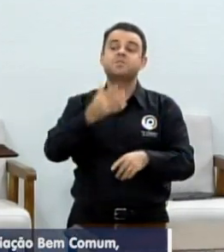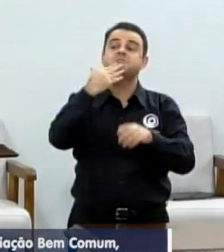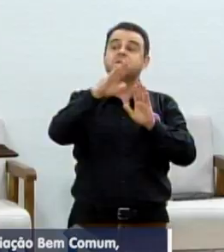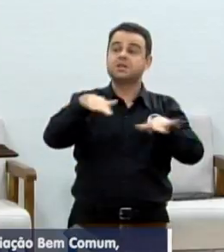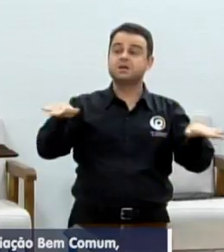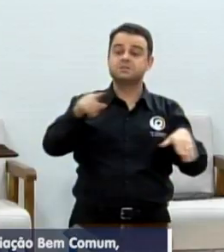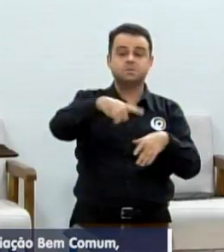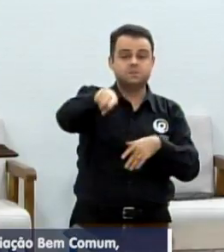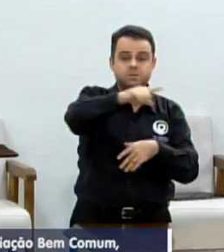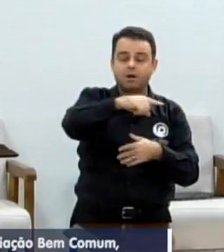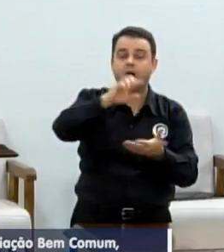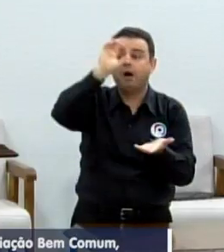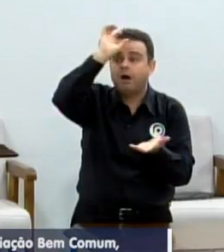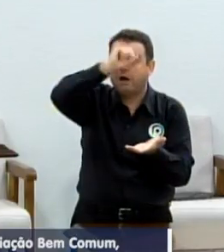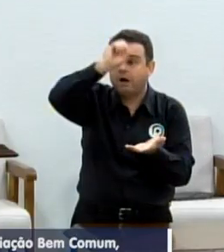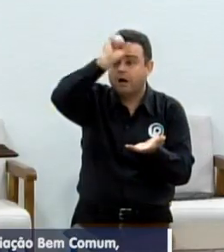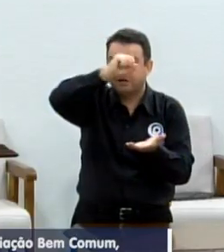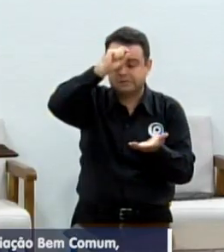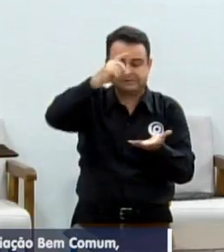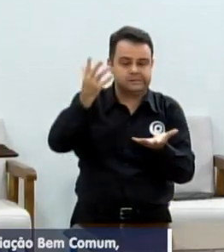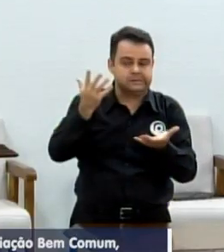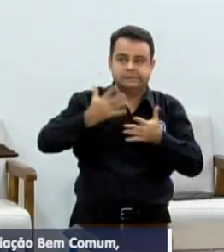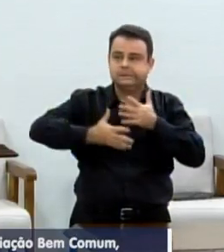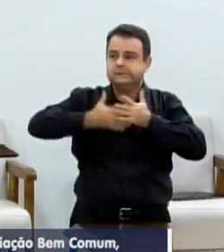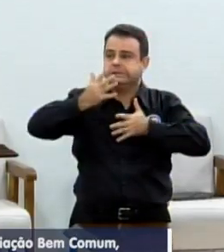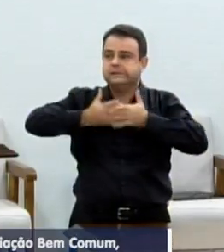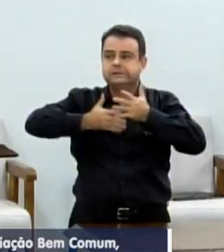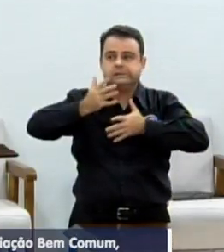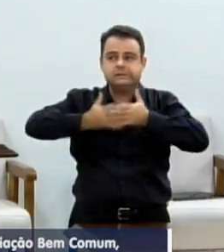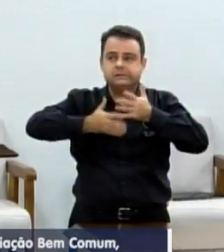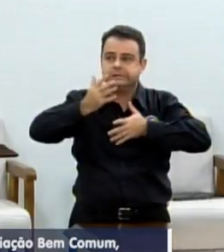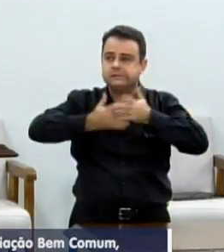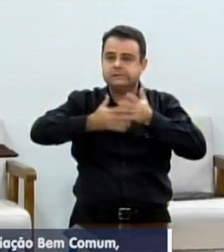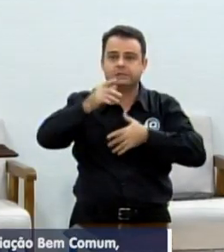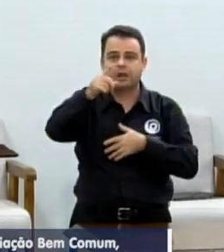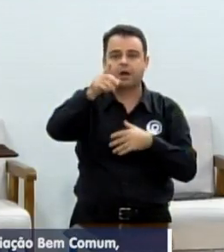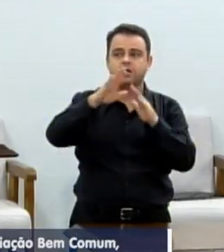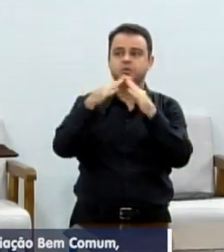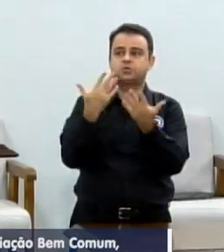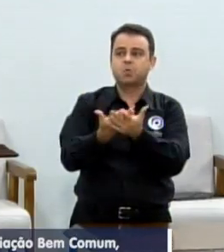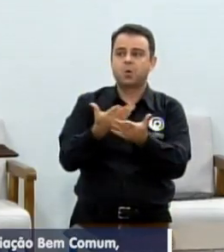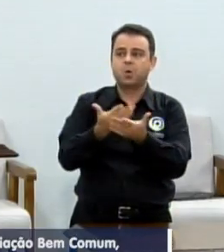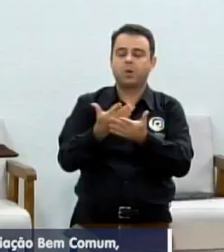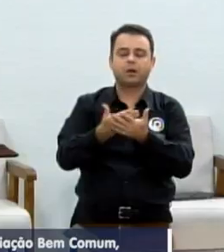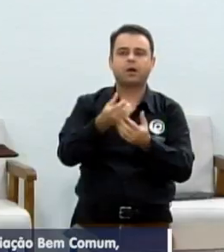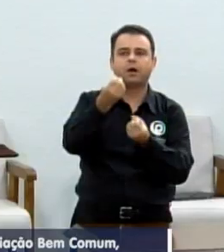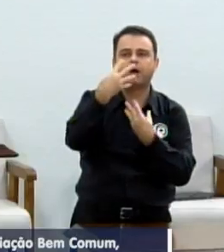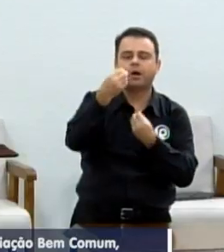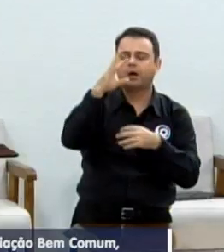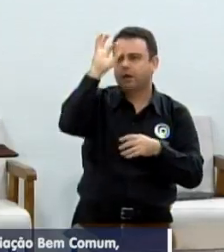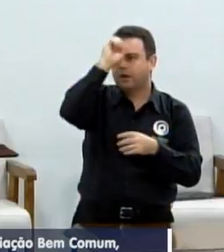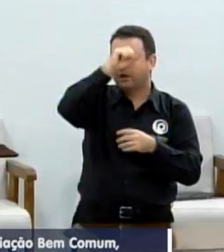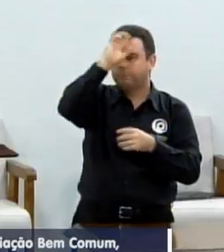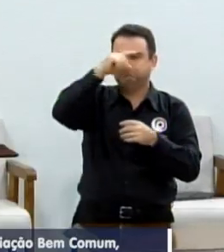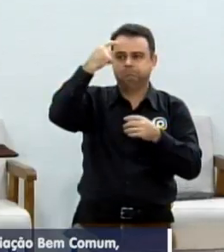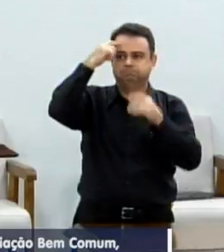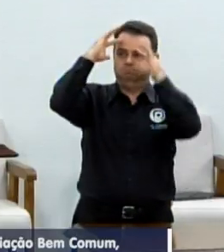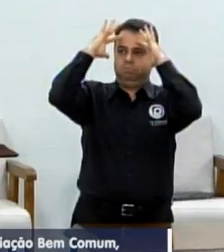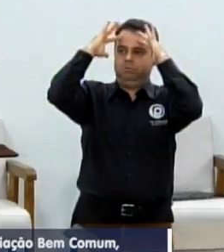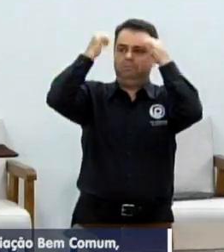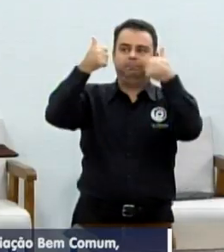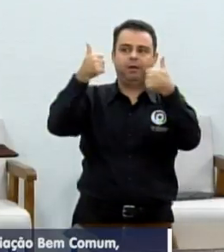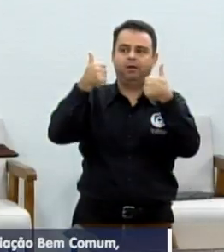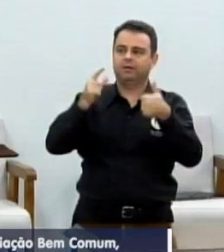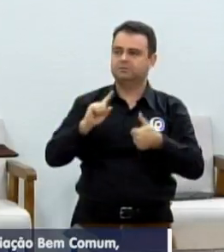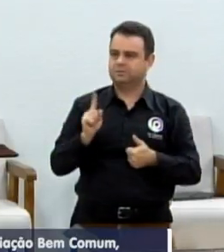aprendizado, crianças que tinham dificuldade na inclusão escolar. E esse trabalho,